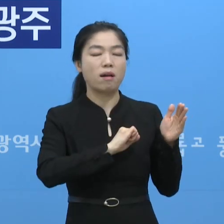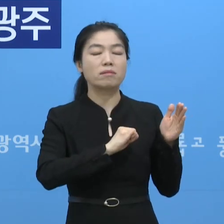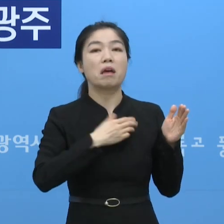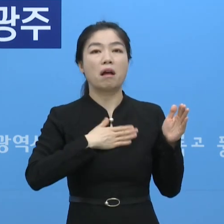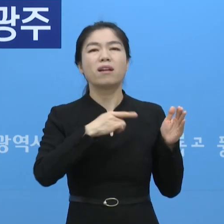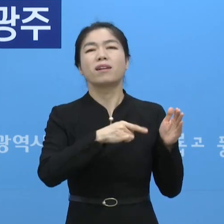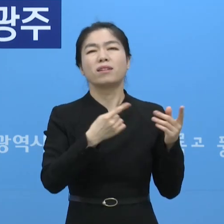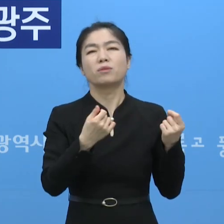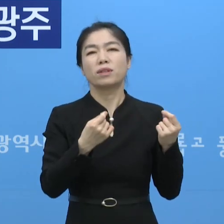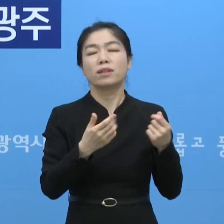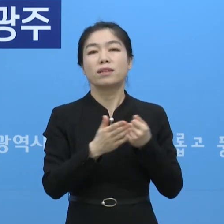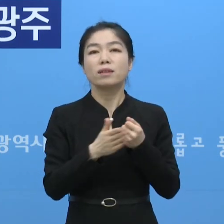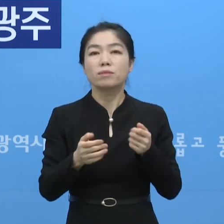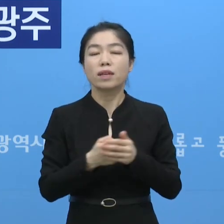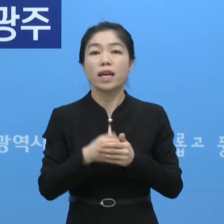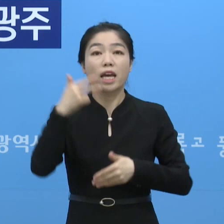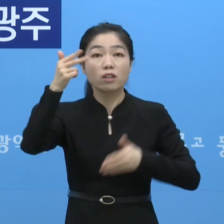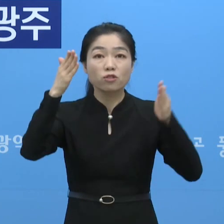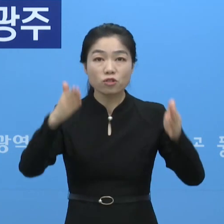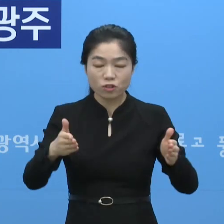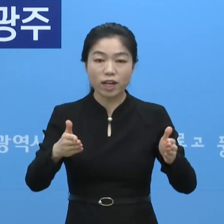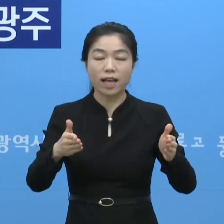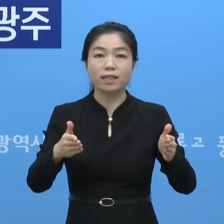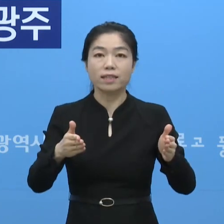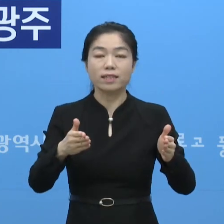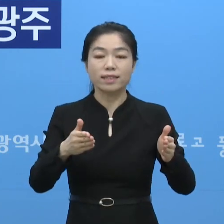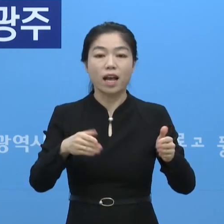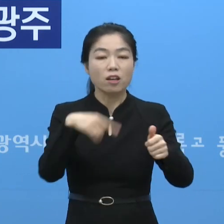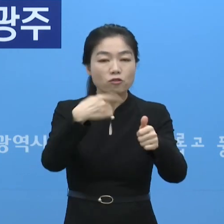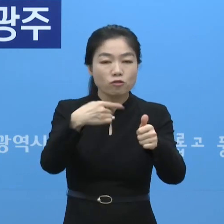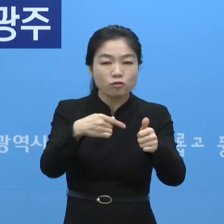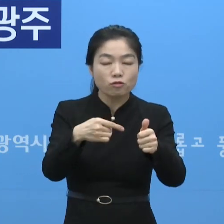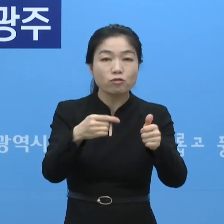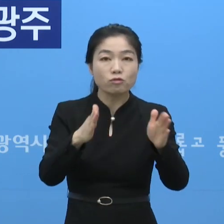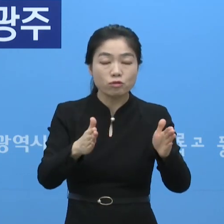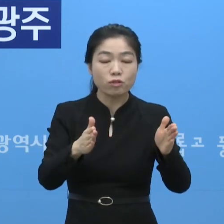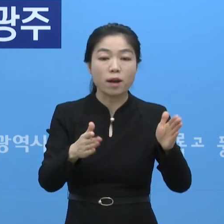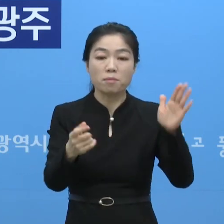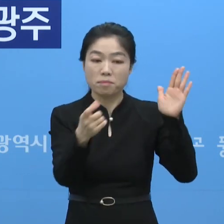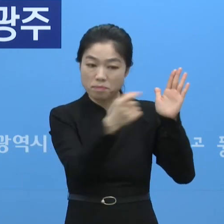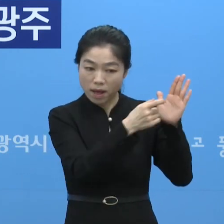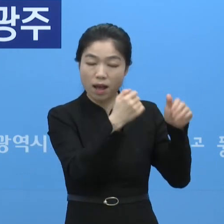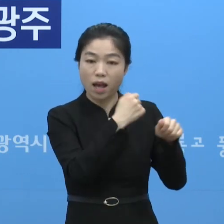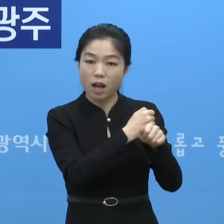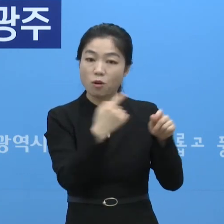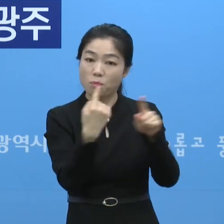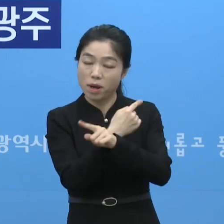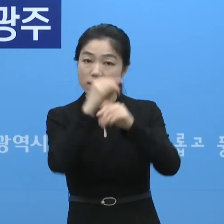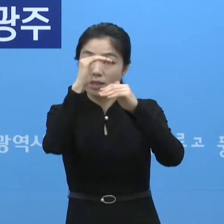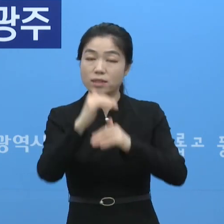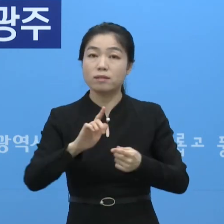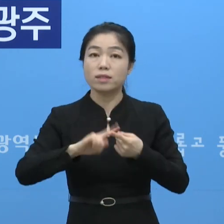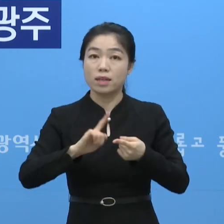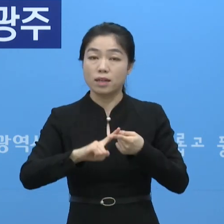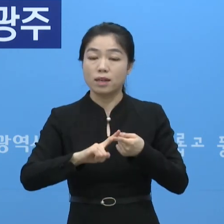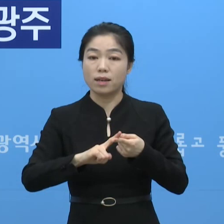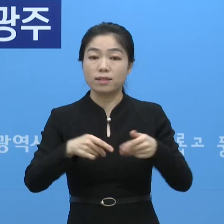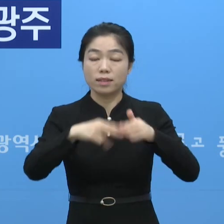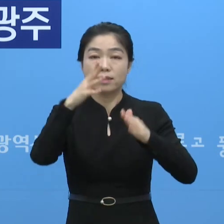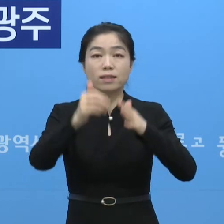1주간에 유예기간을 두고 그 기간 동안에 게시할 것은 게시하고 변동된 사항에 대해서